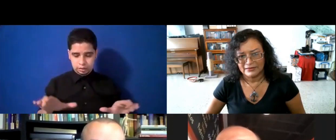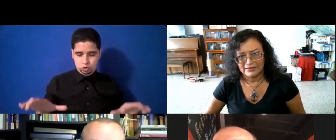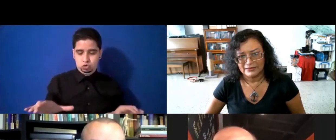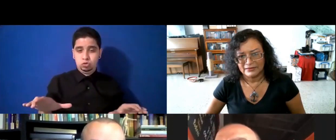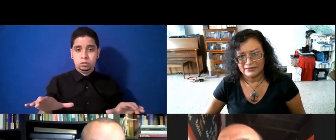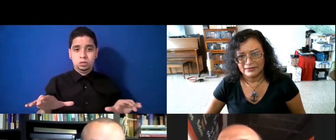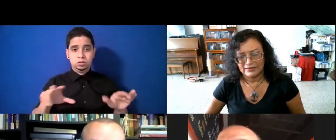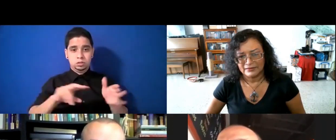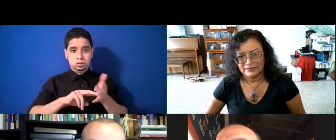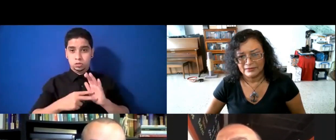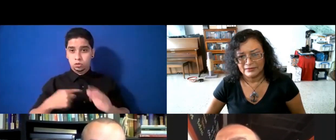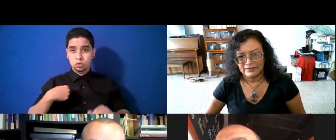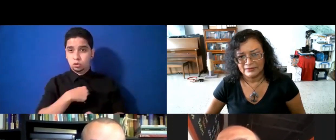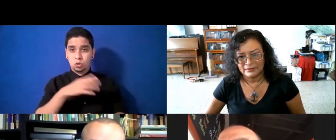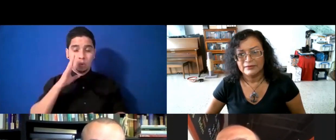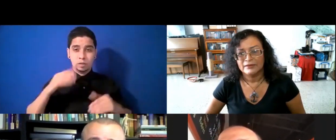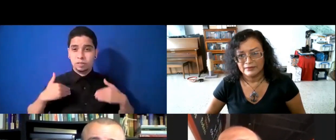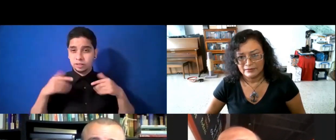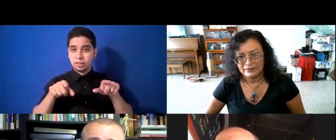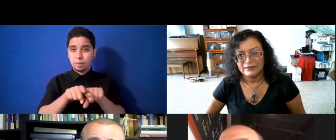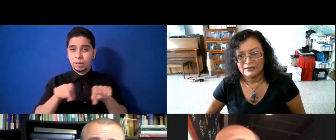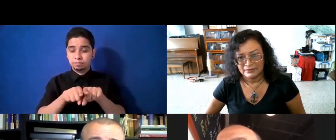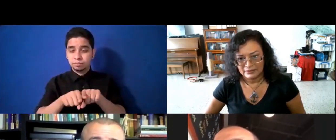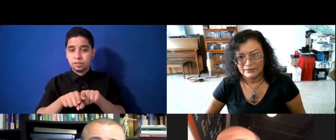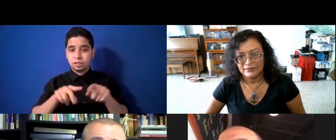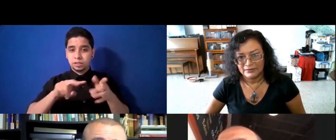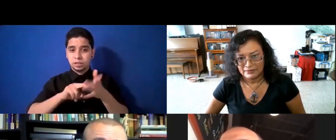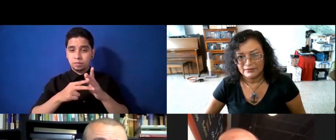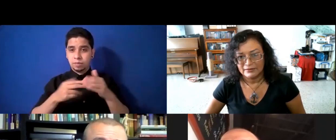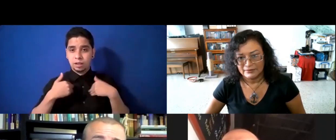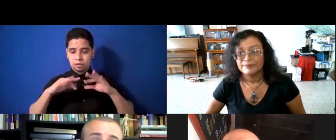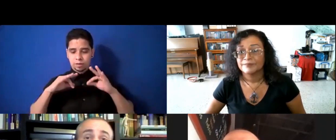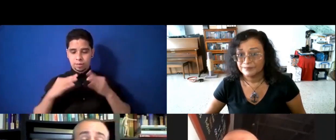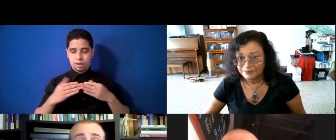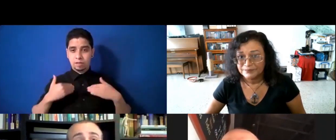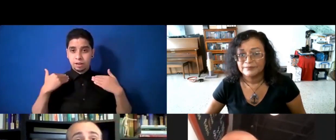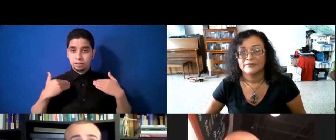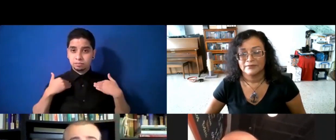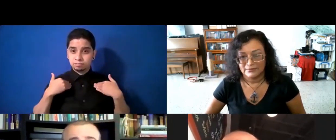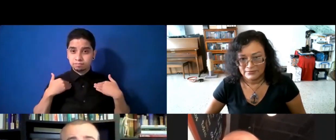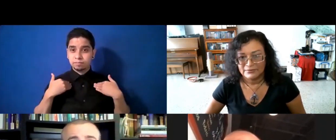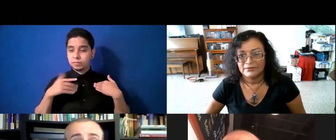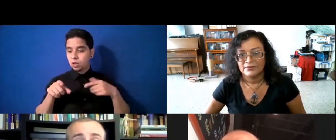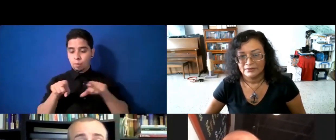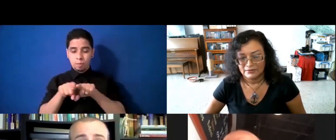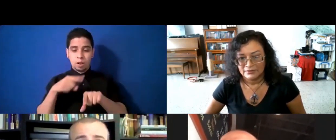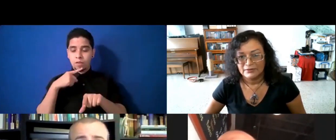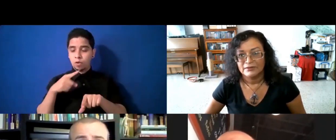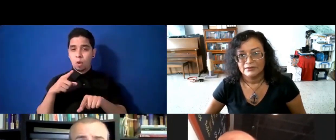nosotros vamos a ser felices, y por ende, vas a tener una familia feliz, y yo le digo lo mismo, a los muchachos, si tú te sientes bien,